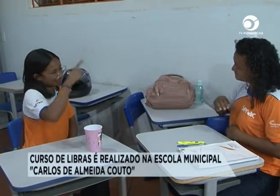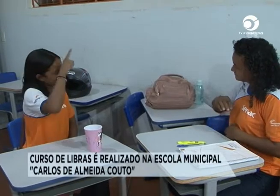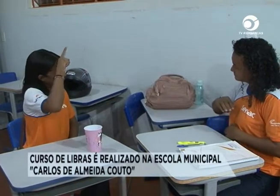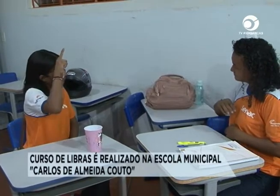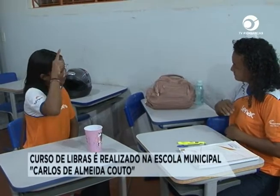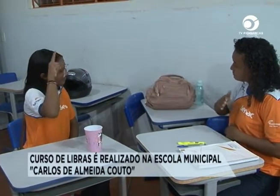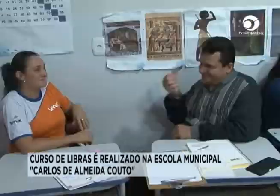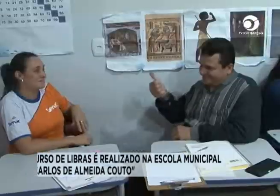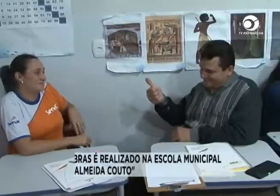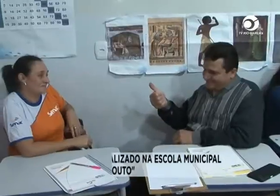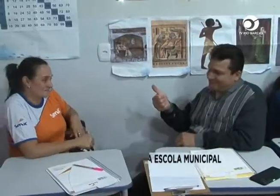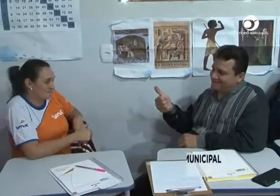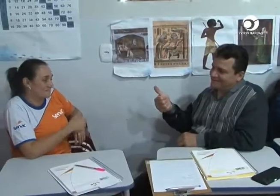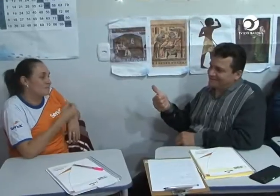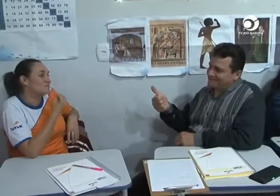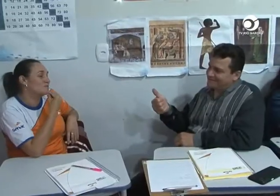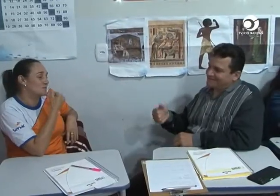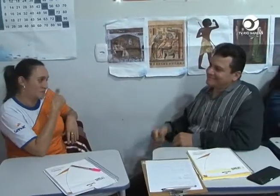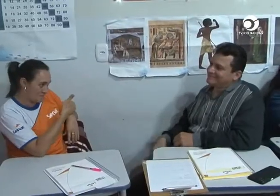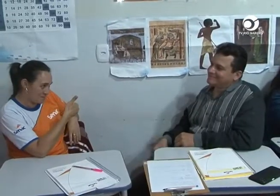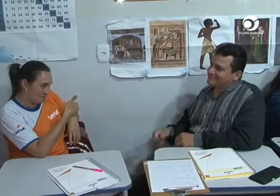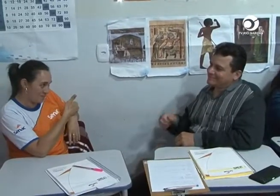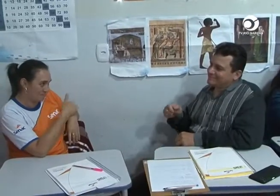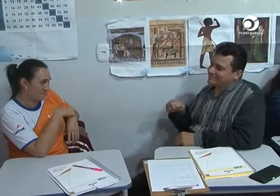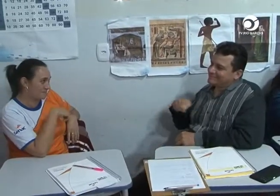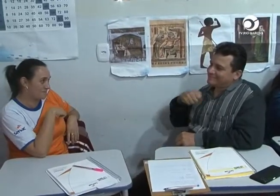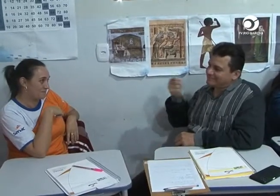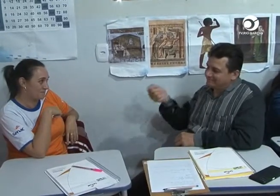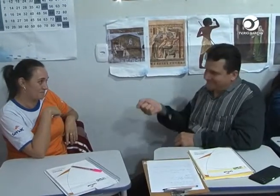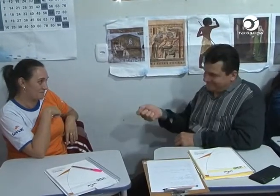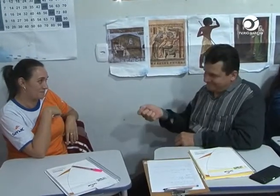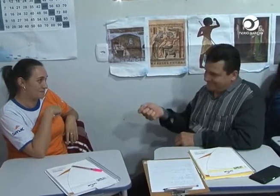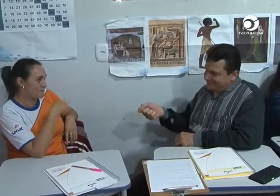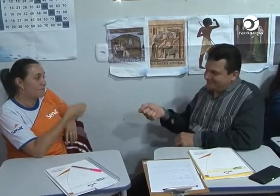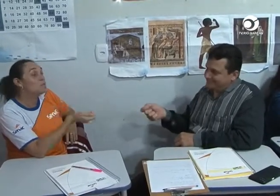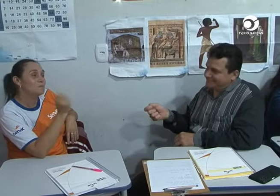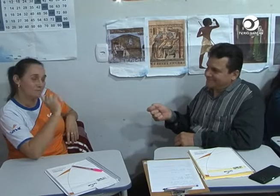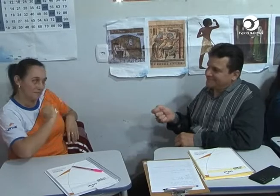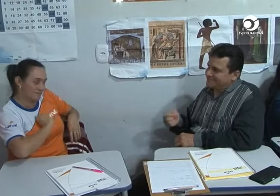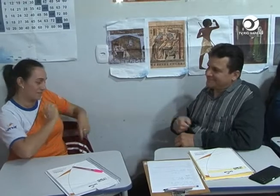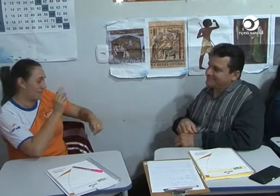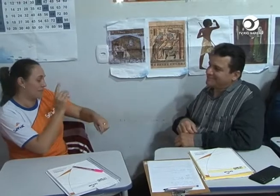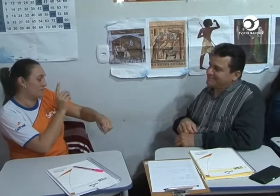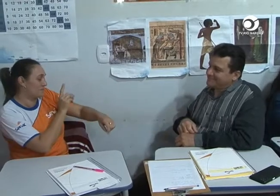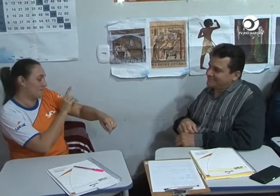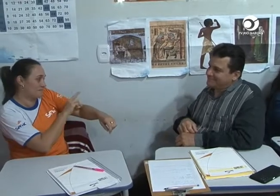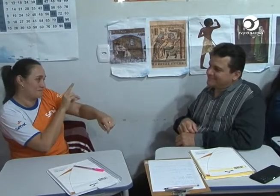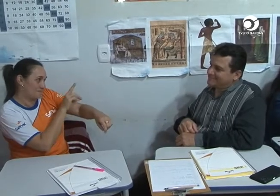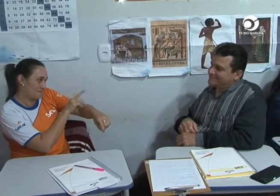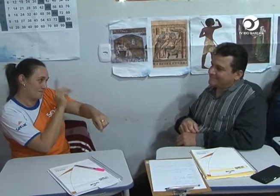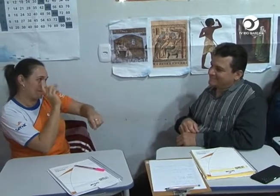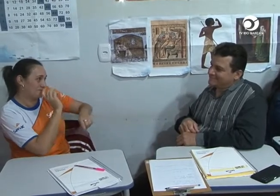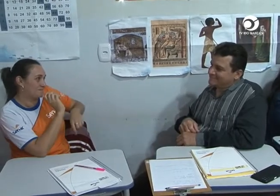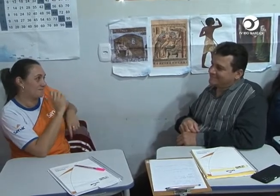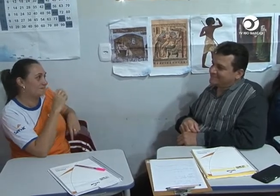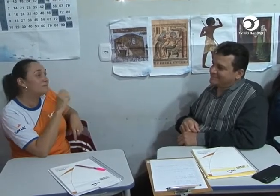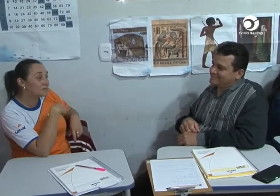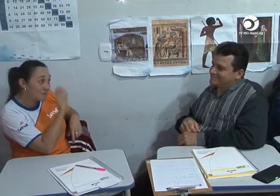E o curso também, para jovens, vai oportunizar bastante isso, professores, profissionais, sempre isso